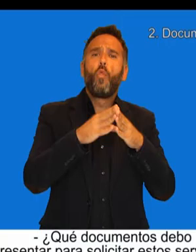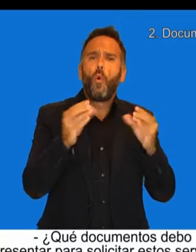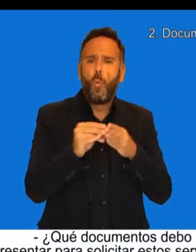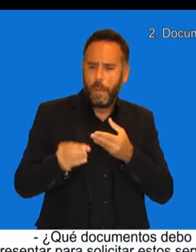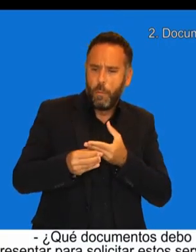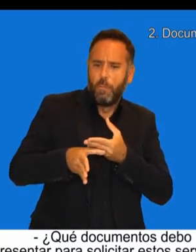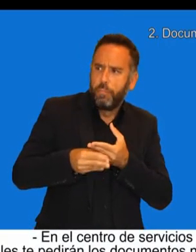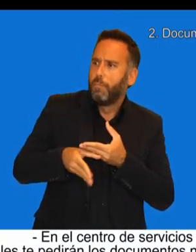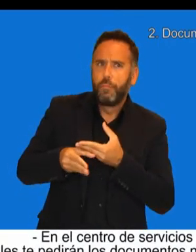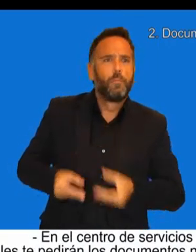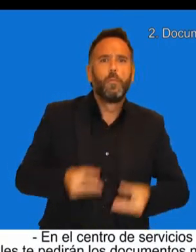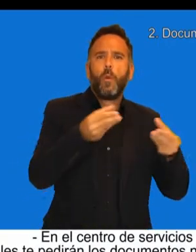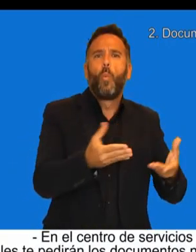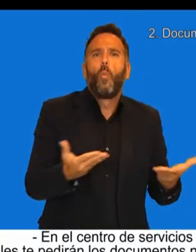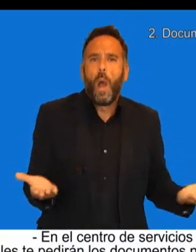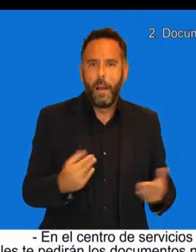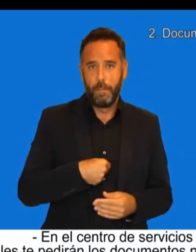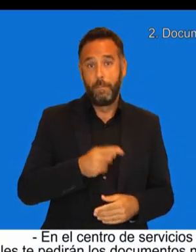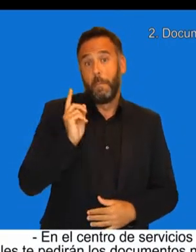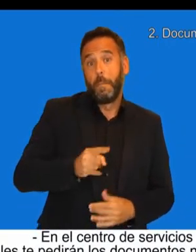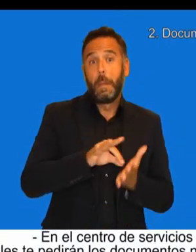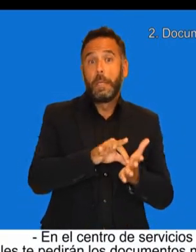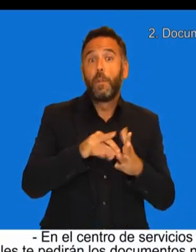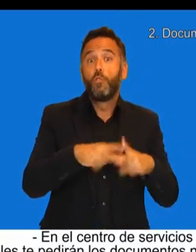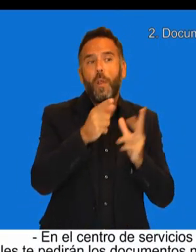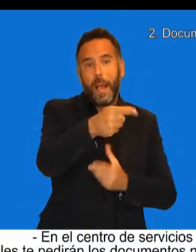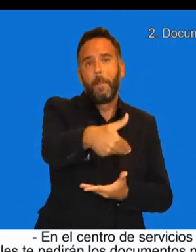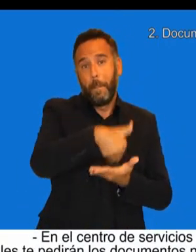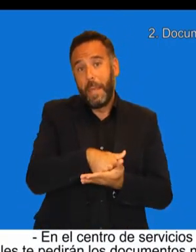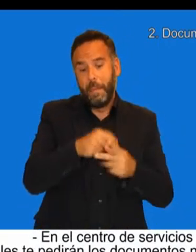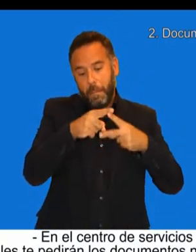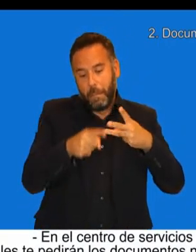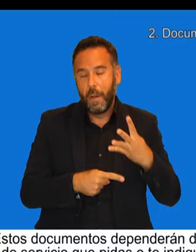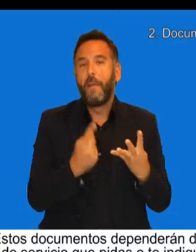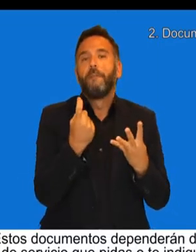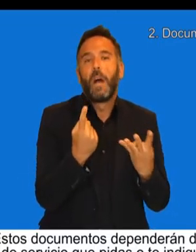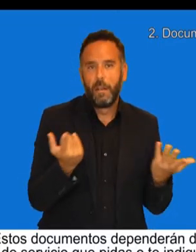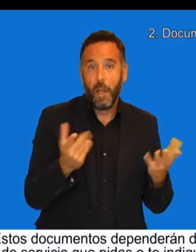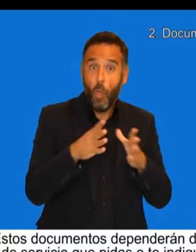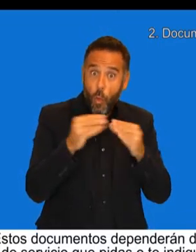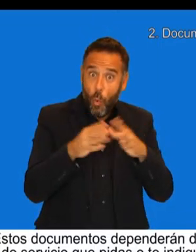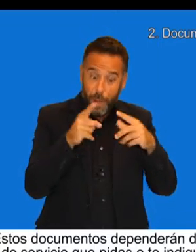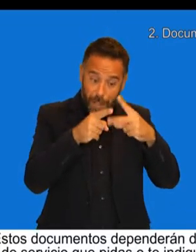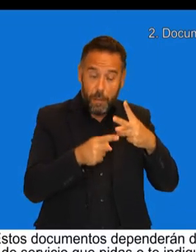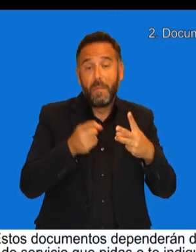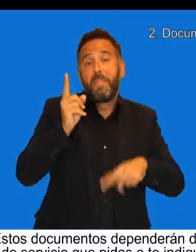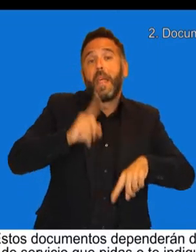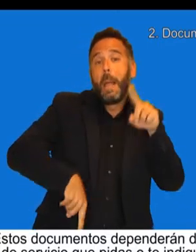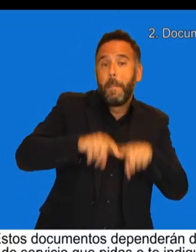servicios? En el Centro de Servicios Sociales te pedirán los documentos necesarios. Estos documentos dependerán del tipo de servicio que